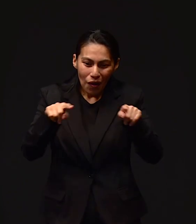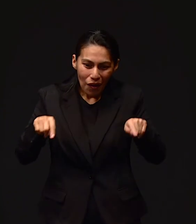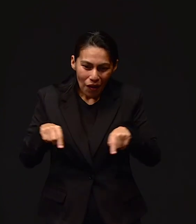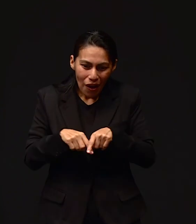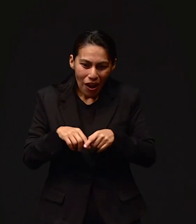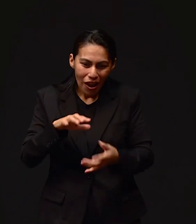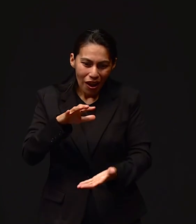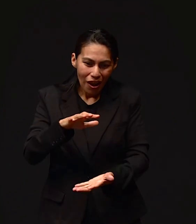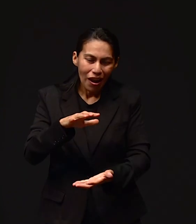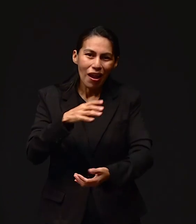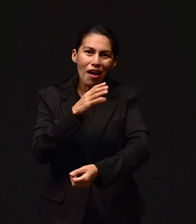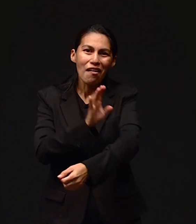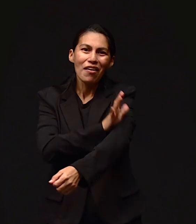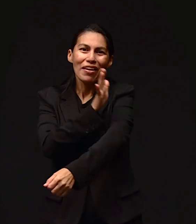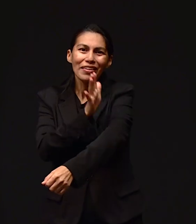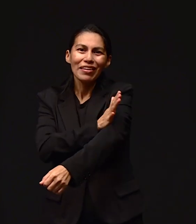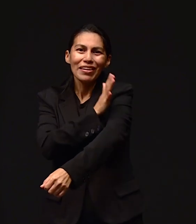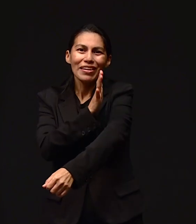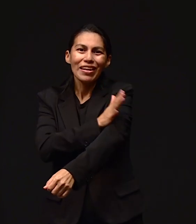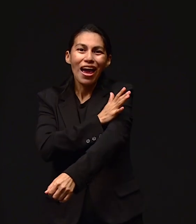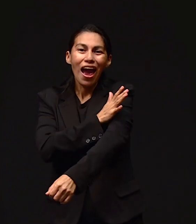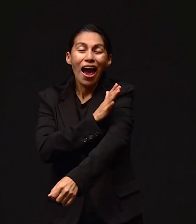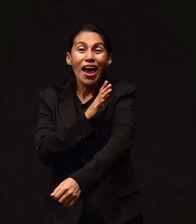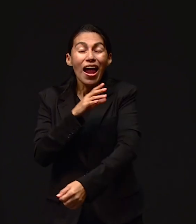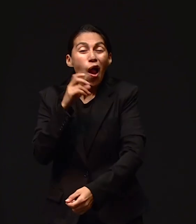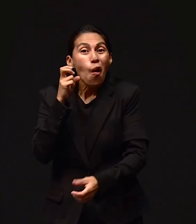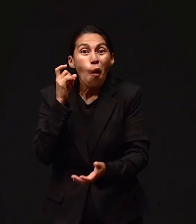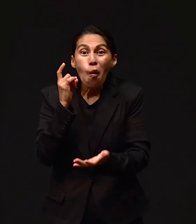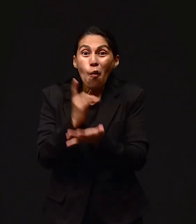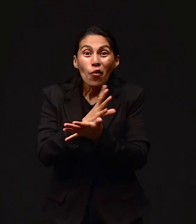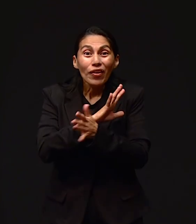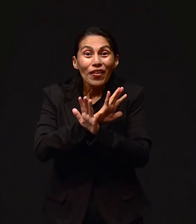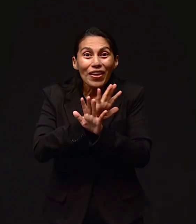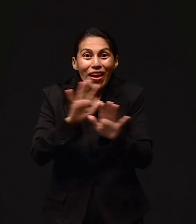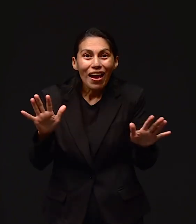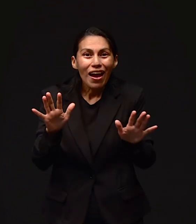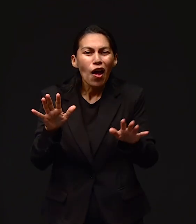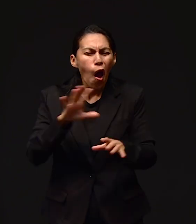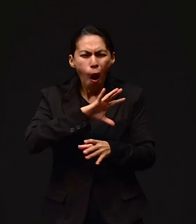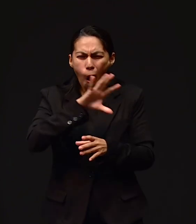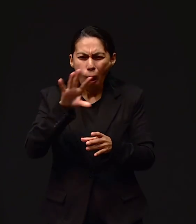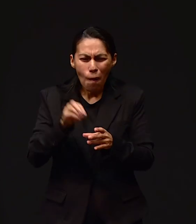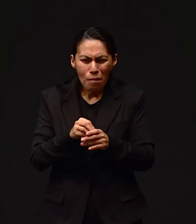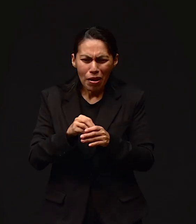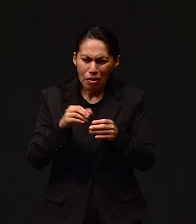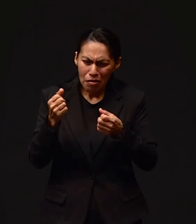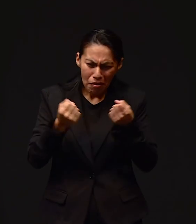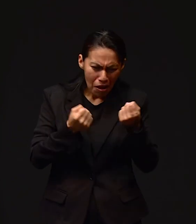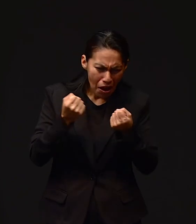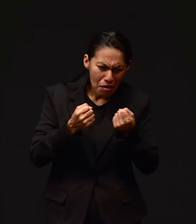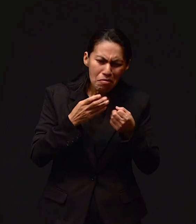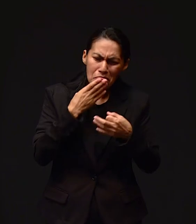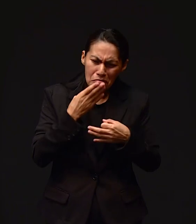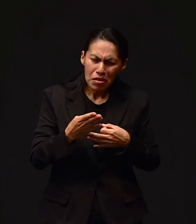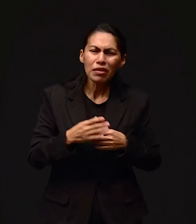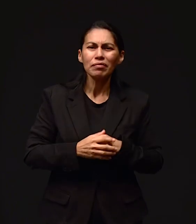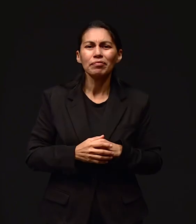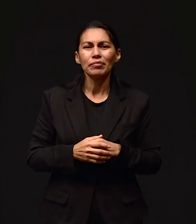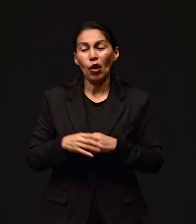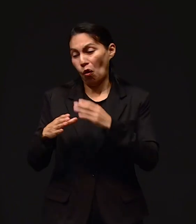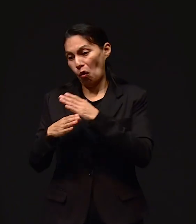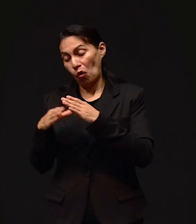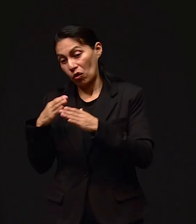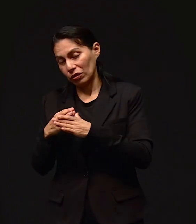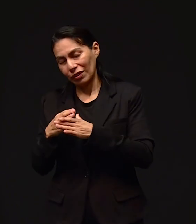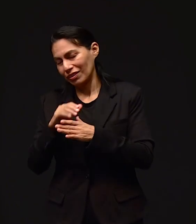intacto nada más la pila. Sí, intacto. Intacto el carro. Solo la pila le quitaron y, pues, se llevaron todas las maletas. ¡Qué